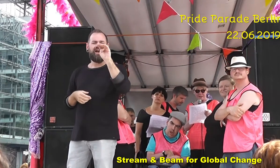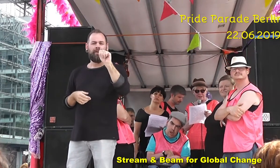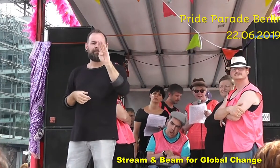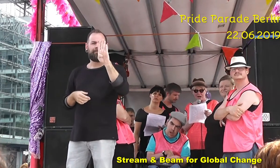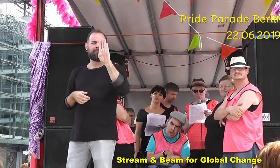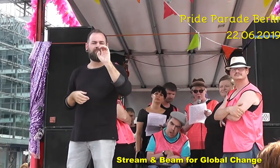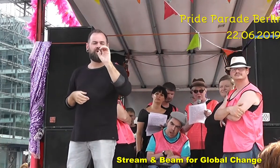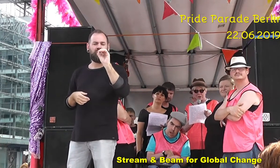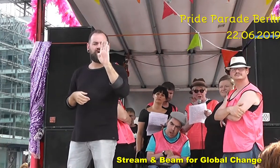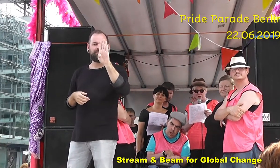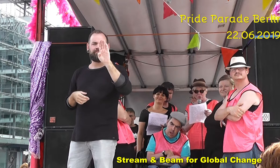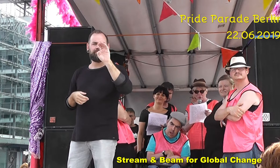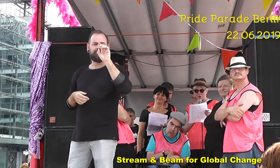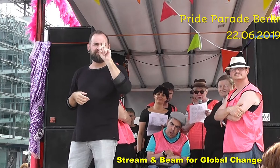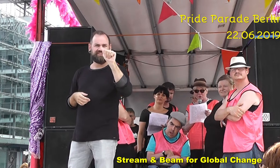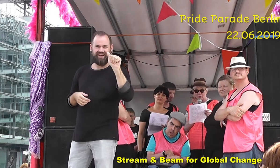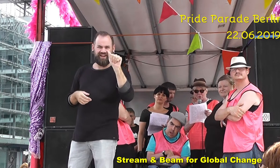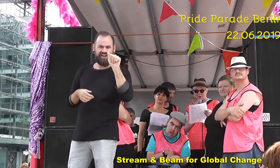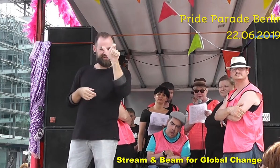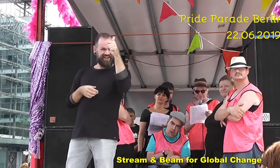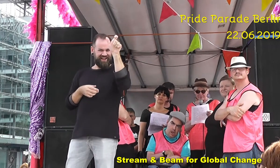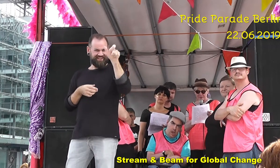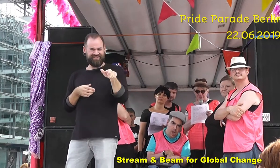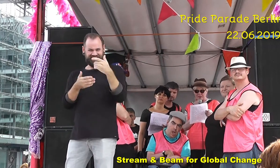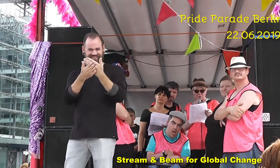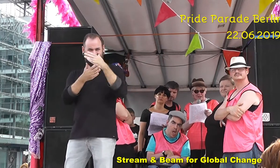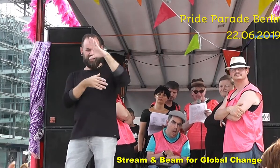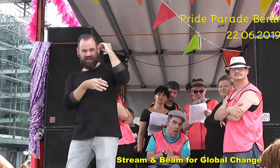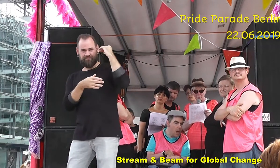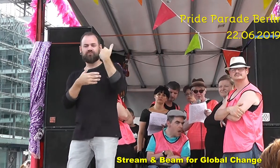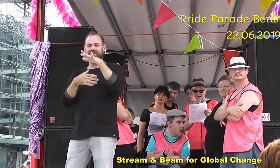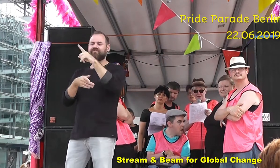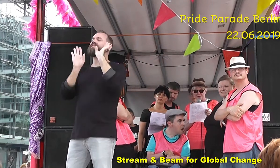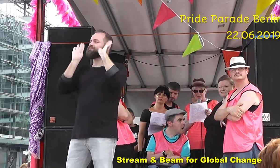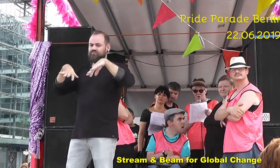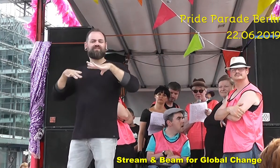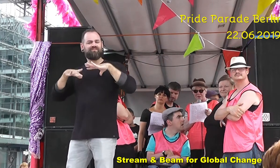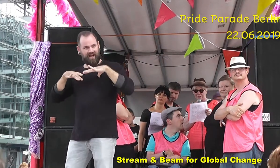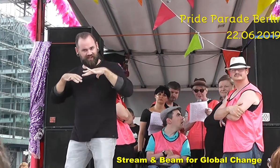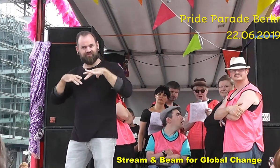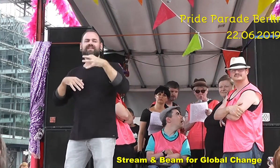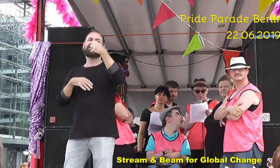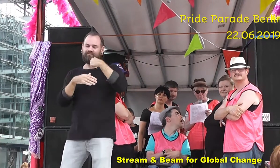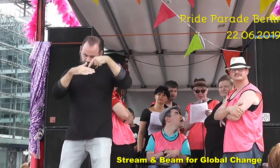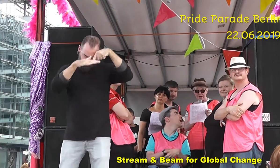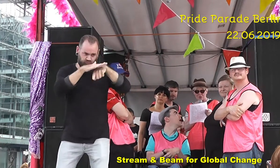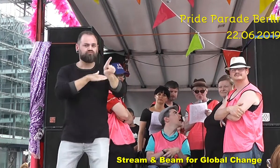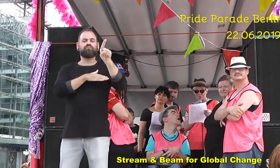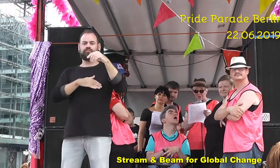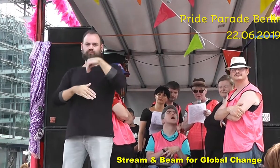Psychiatrie in Hamburg getötet wurde. Die Psychiatrie kümmert sich viel zu wenig darum,